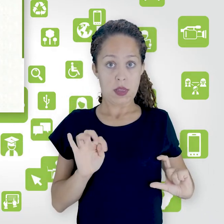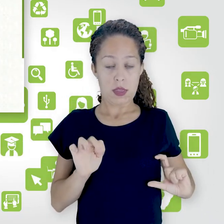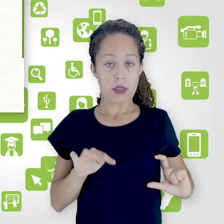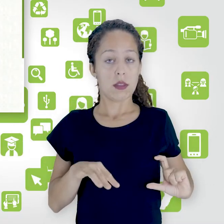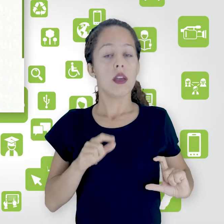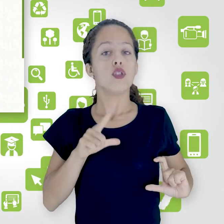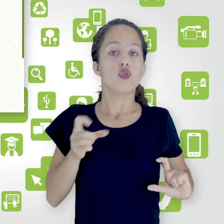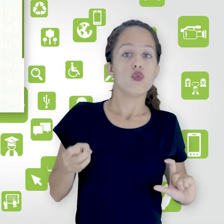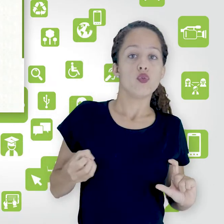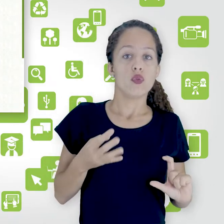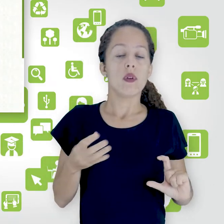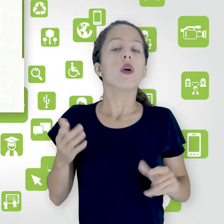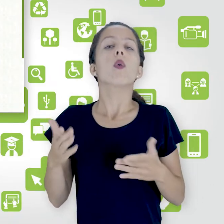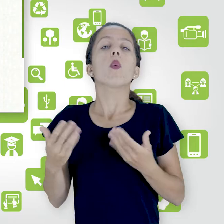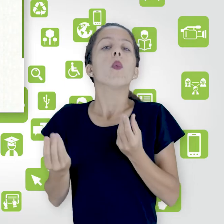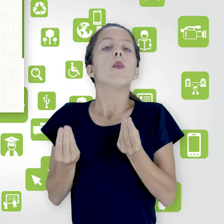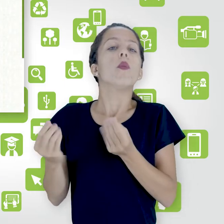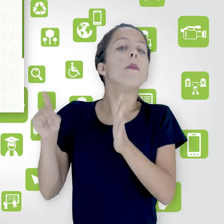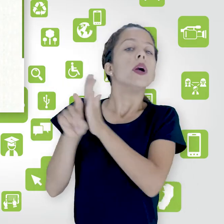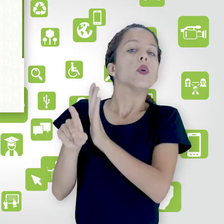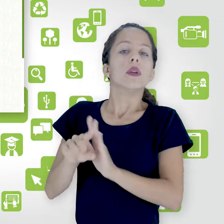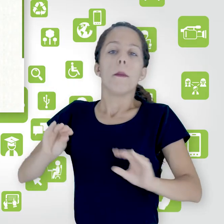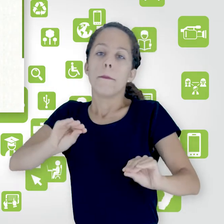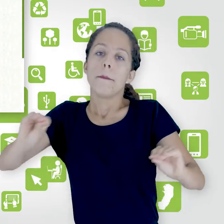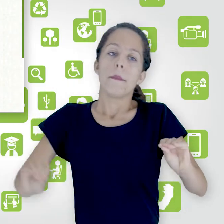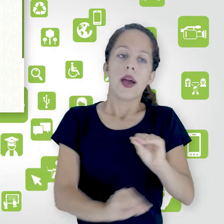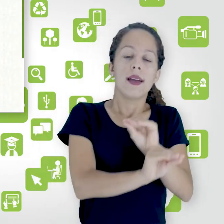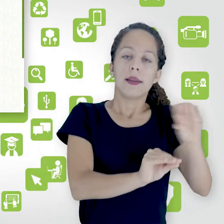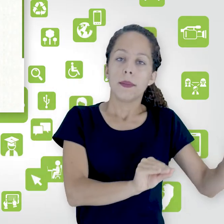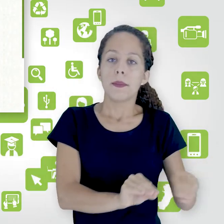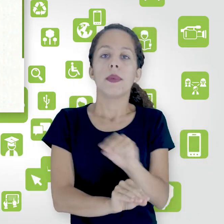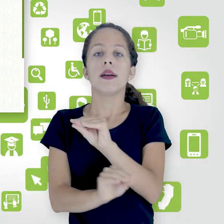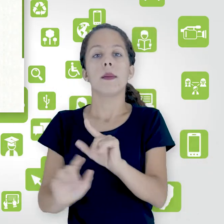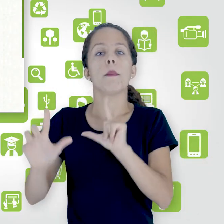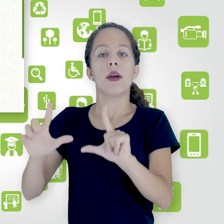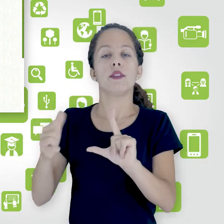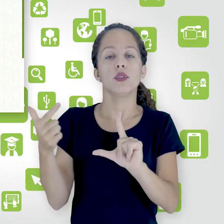Move as questões selecionadas para a página 2. Mover.